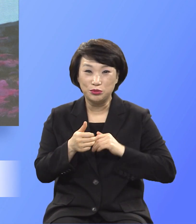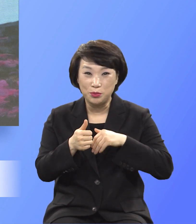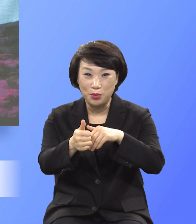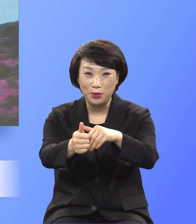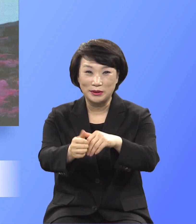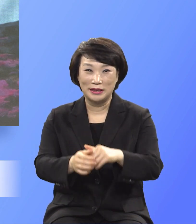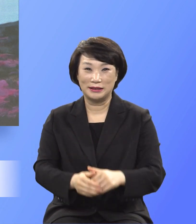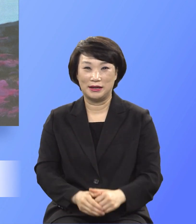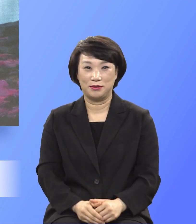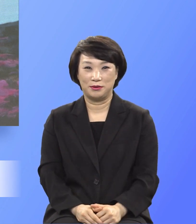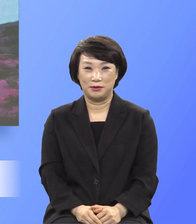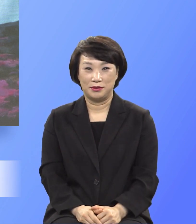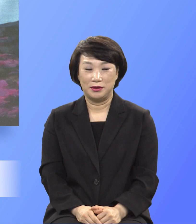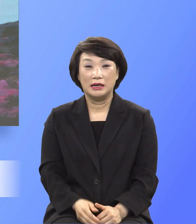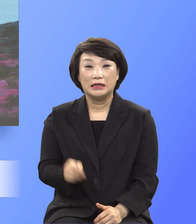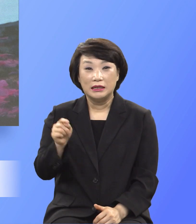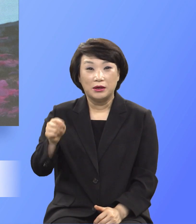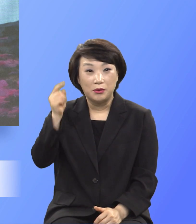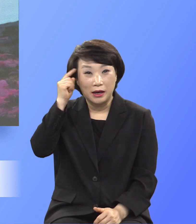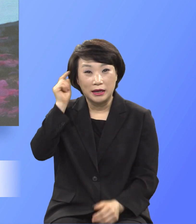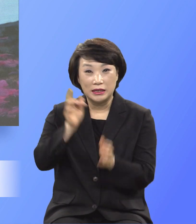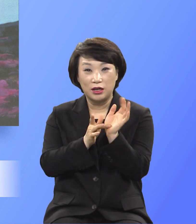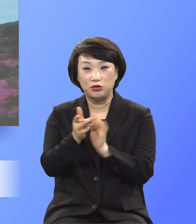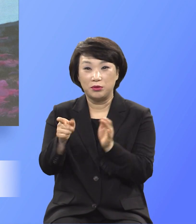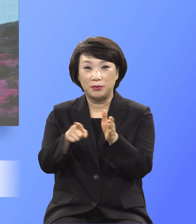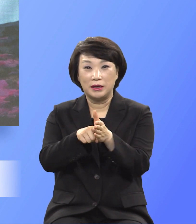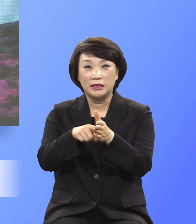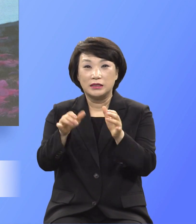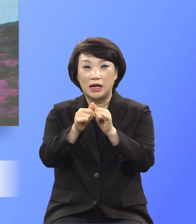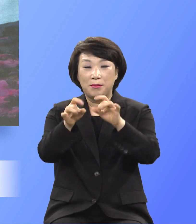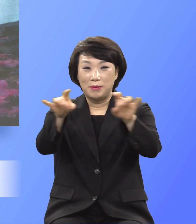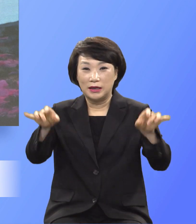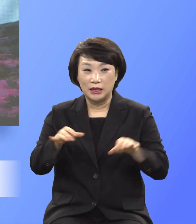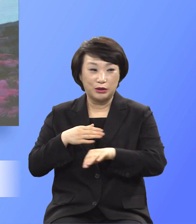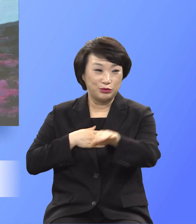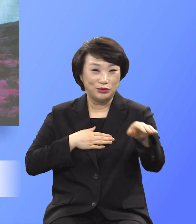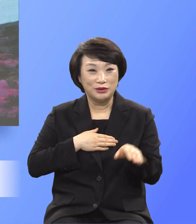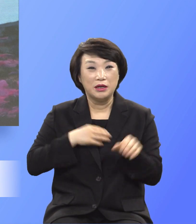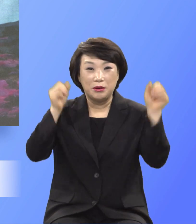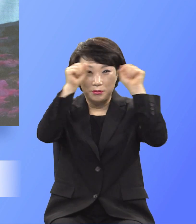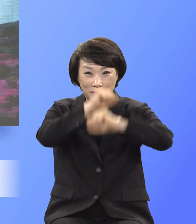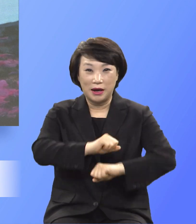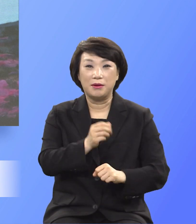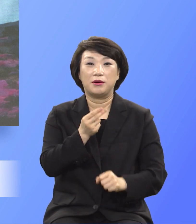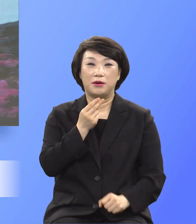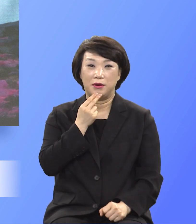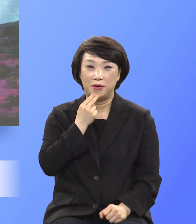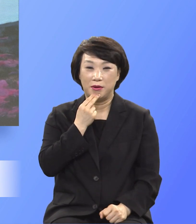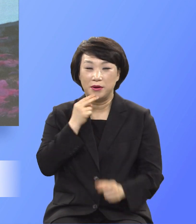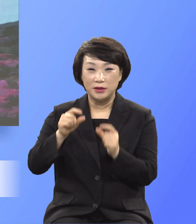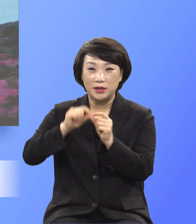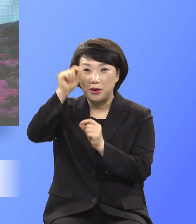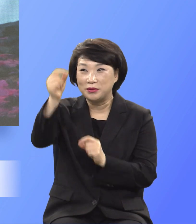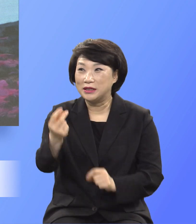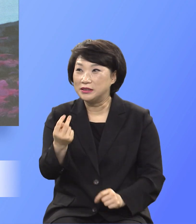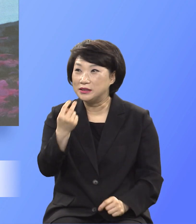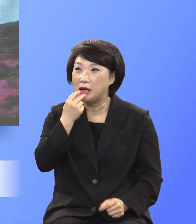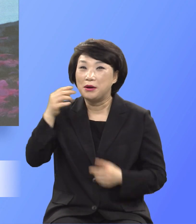이는 저를 믿는 자마다 멸망치 않고 영생을 얻게